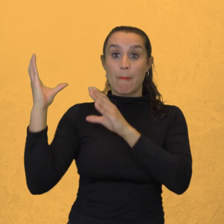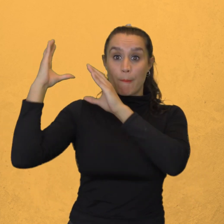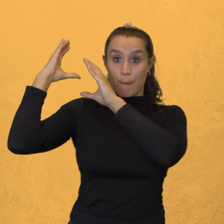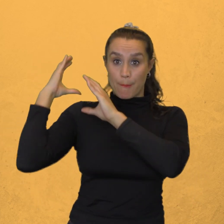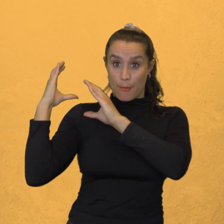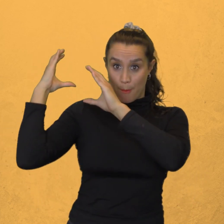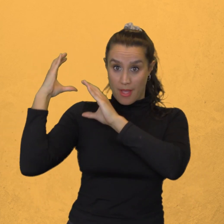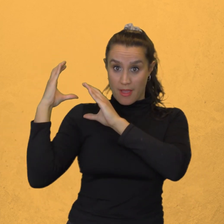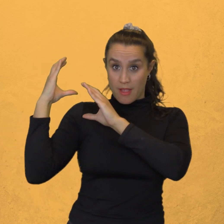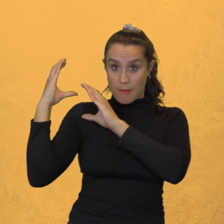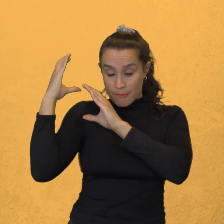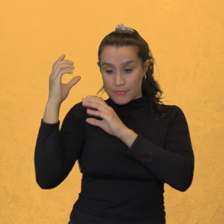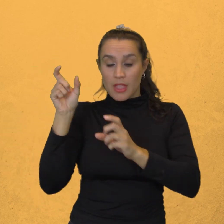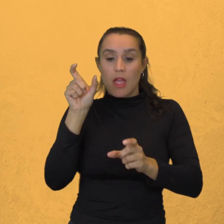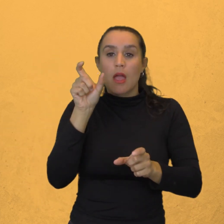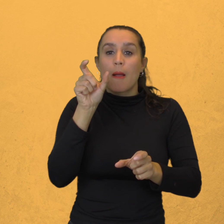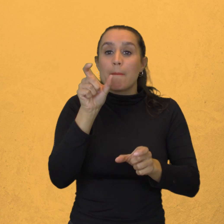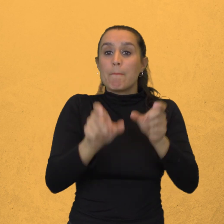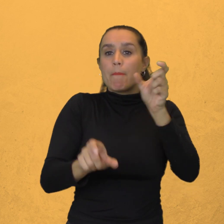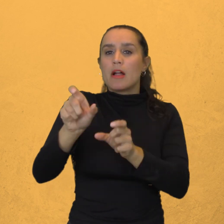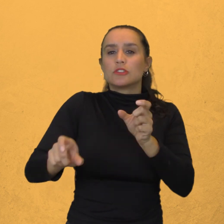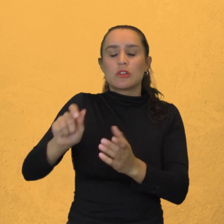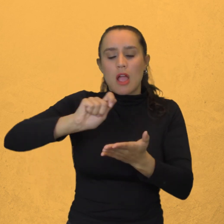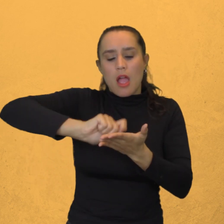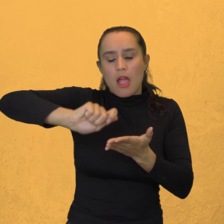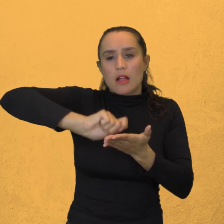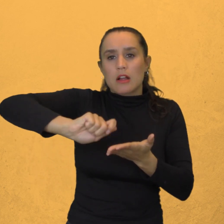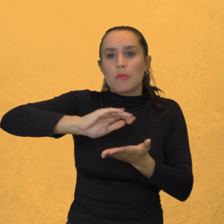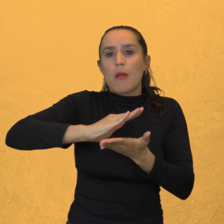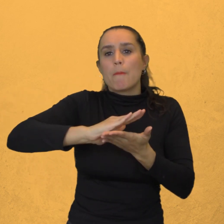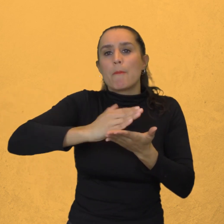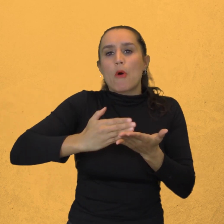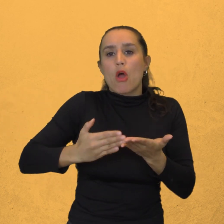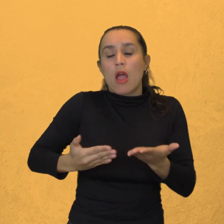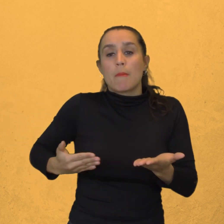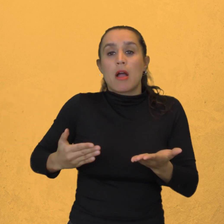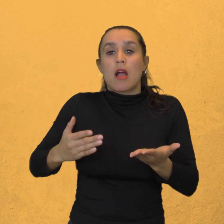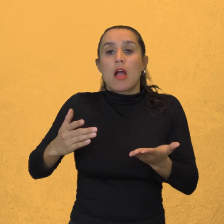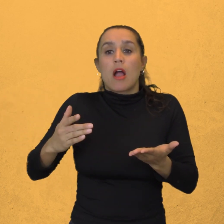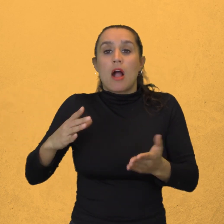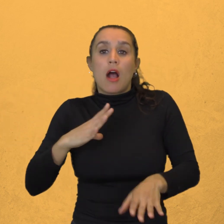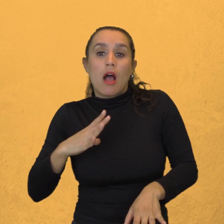Podrá no haber poeta Pero siempre habrá poesía ¿Qué ¿Qué